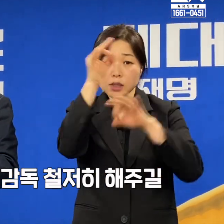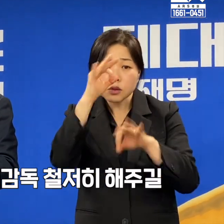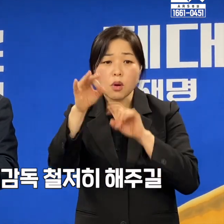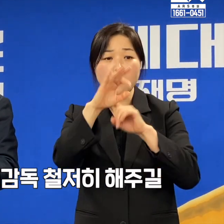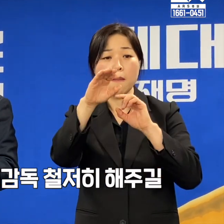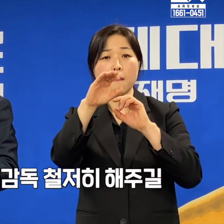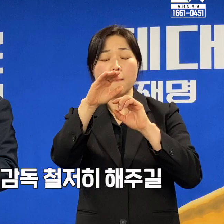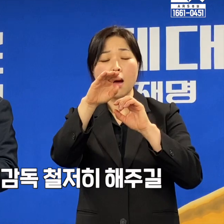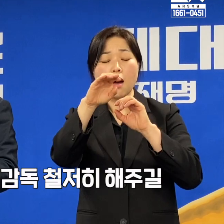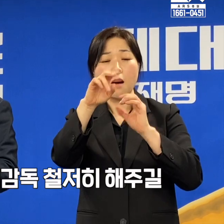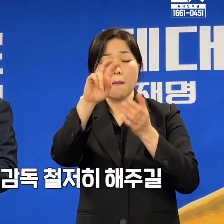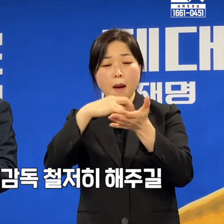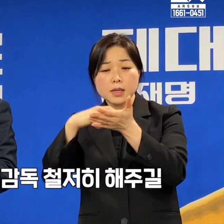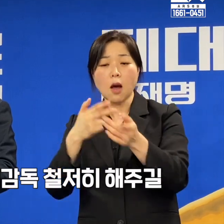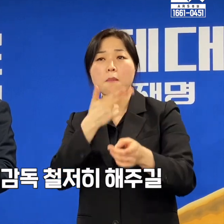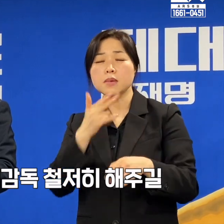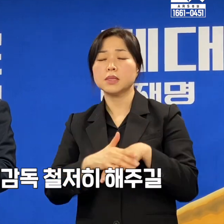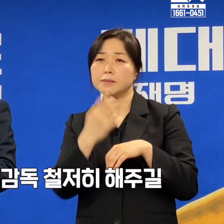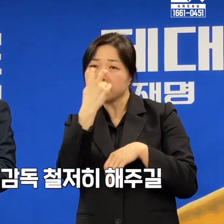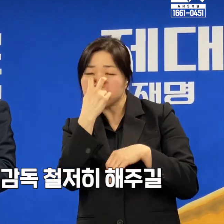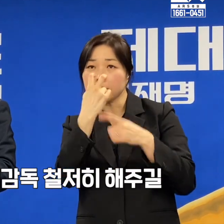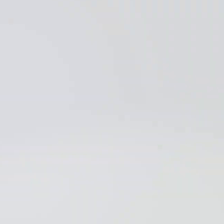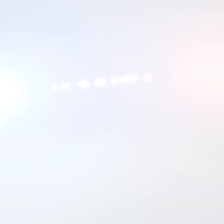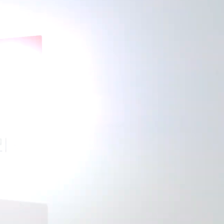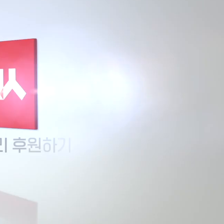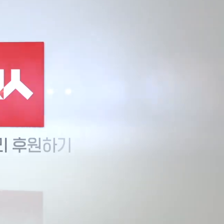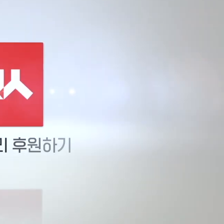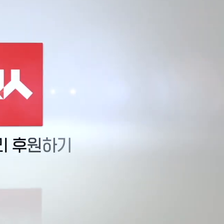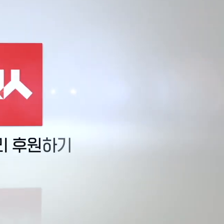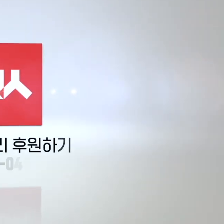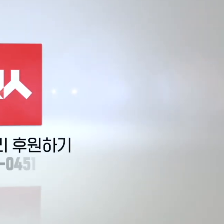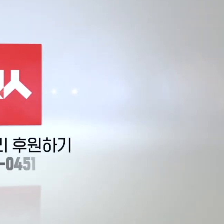확실히 감시감독을 해주기를 바랍니다.